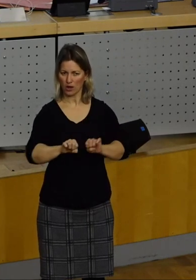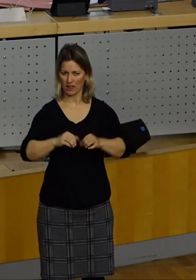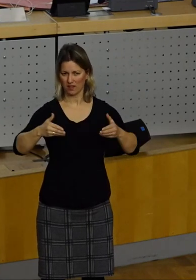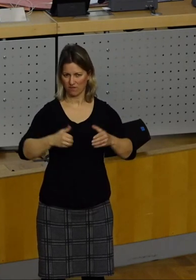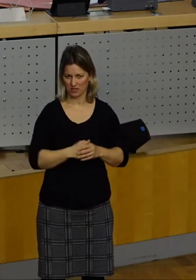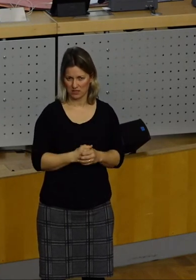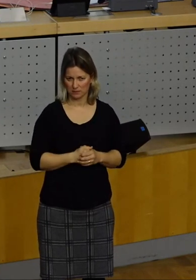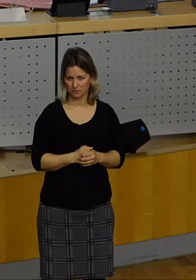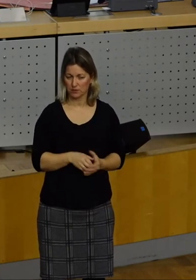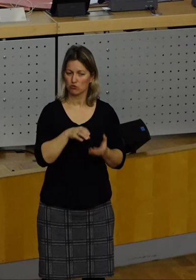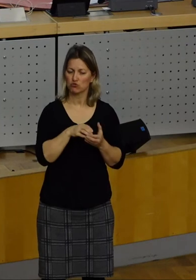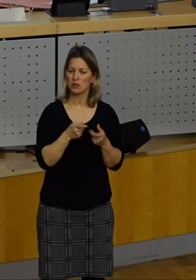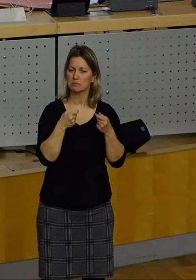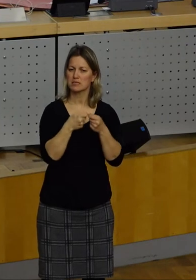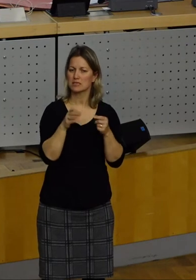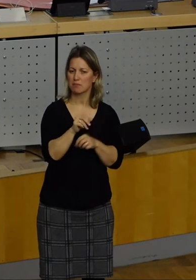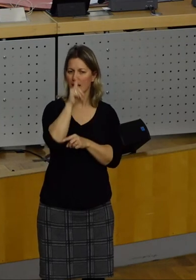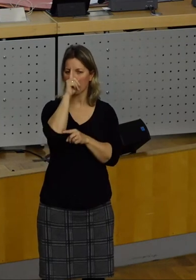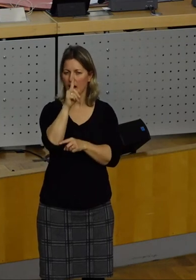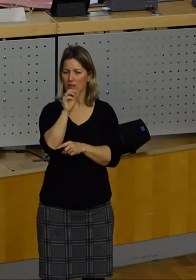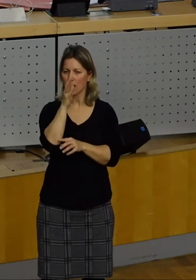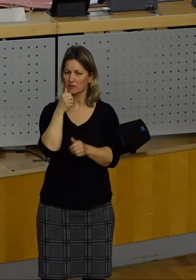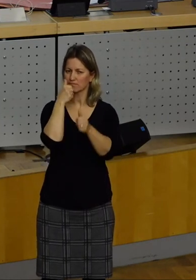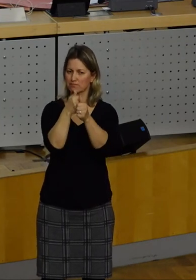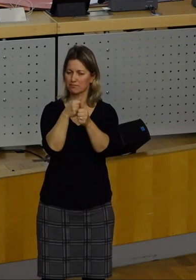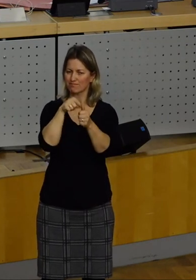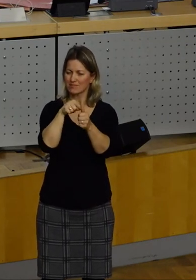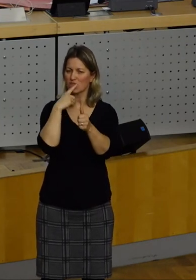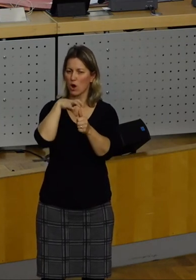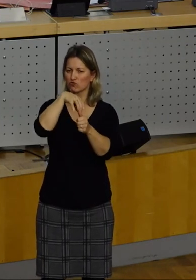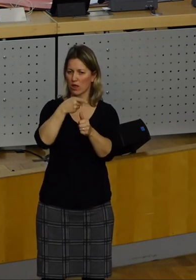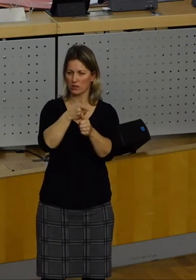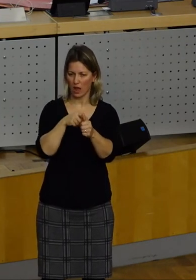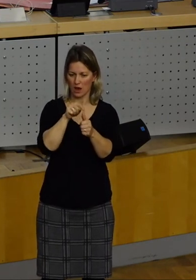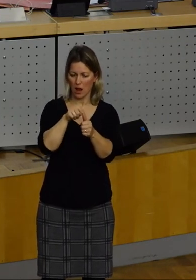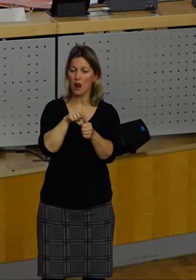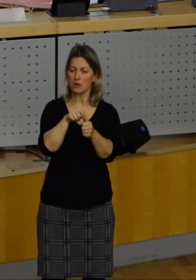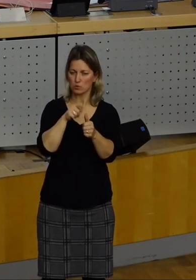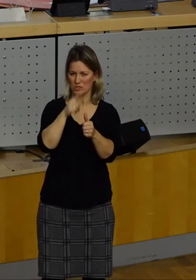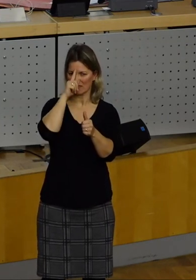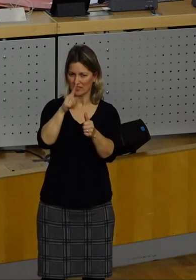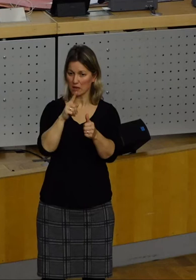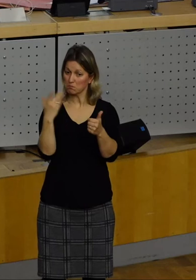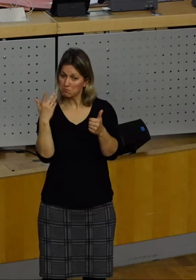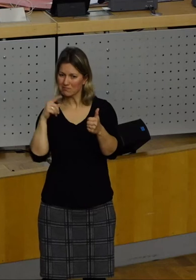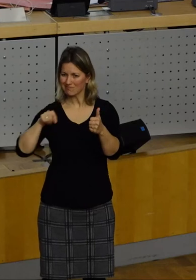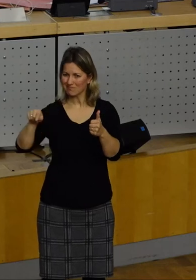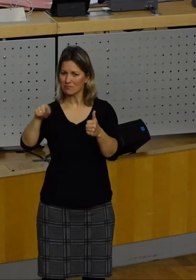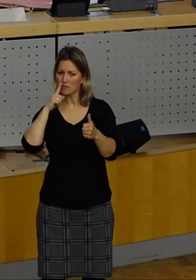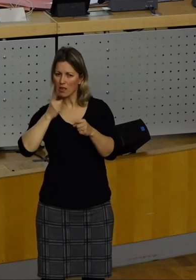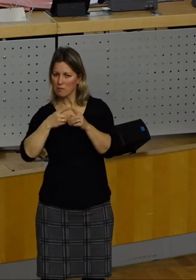Stadtbezirksbeirätinnen als erste Ansprechpartner in den Stadtteilen sollten über die Möglichkeiten der Beteiligung gut Bescheid wissen.